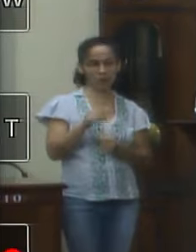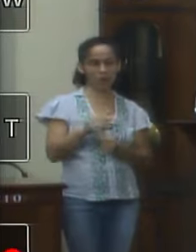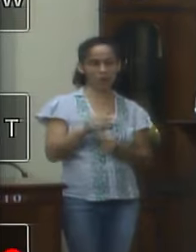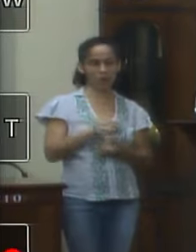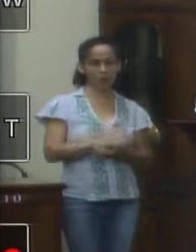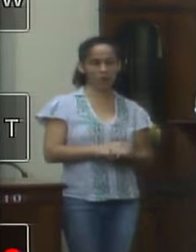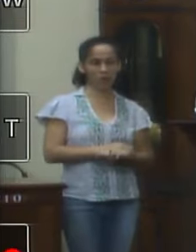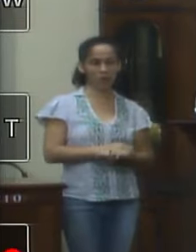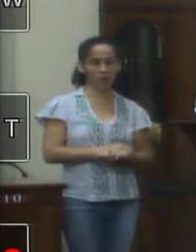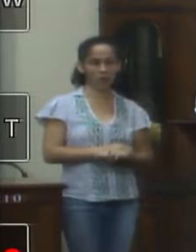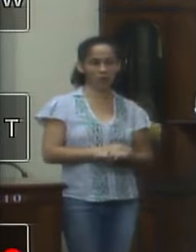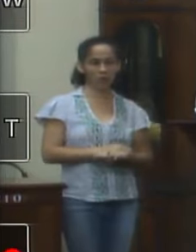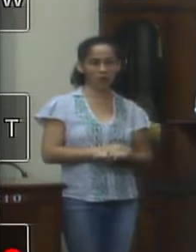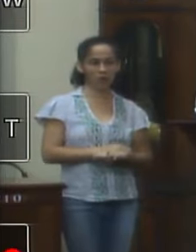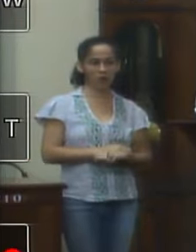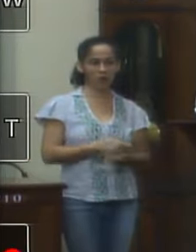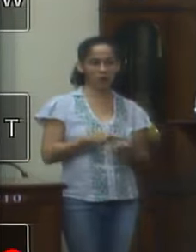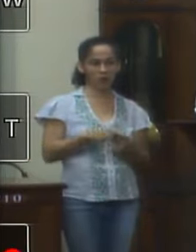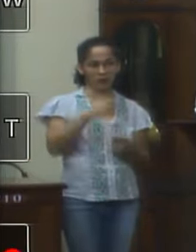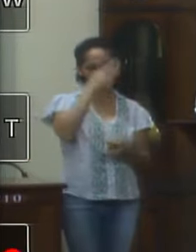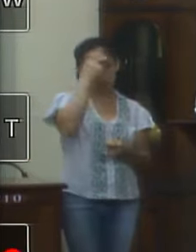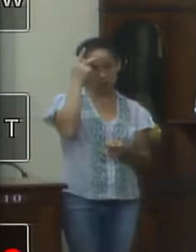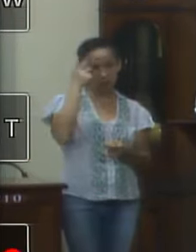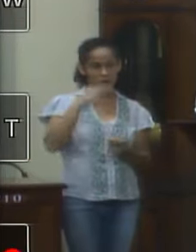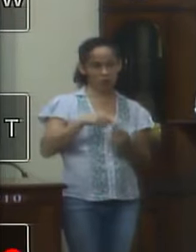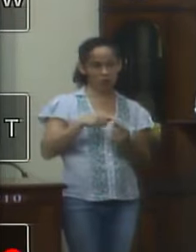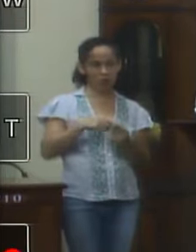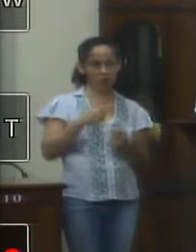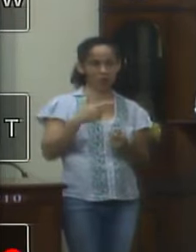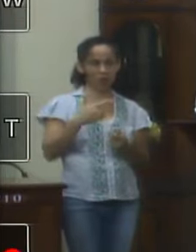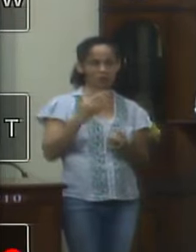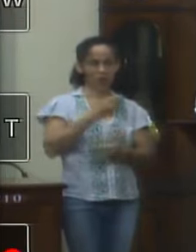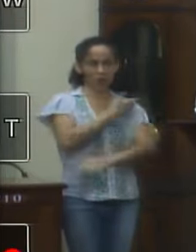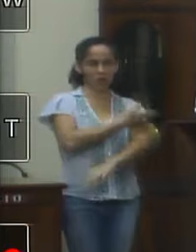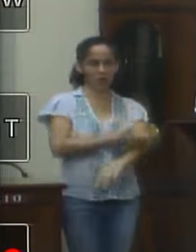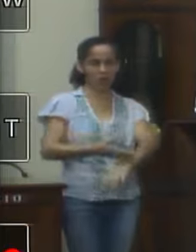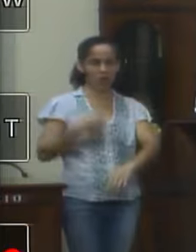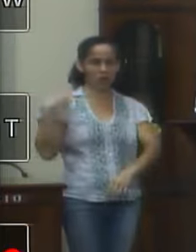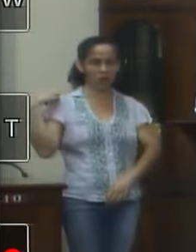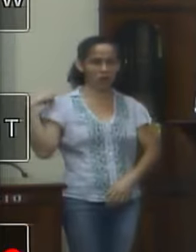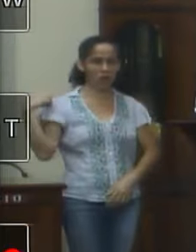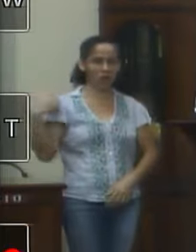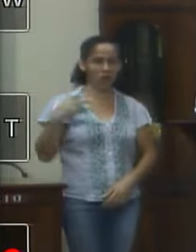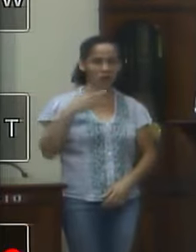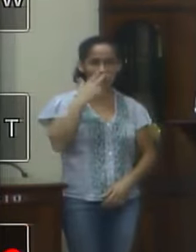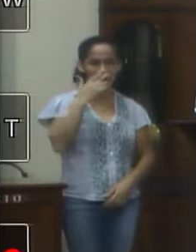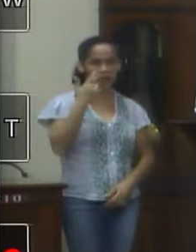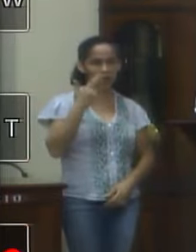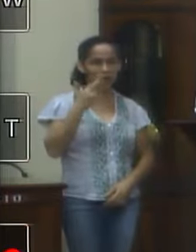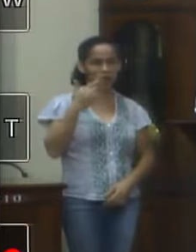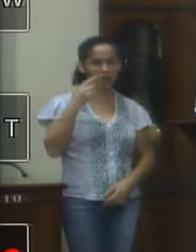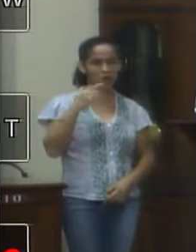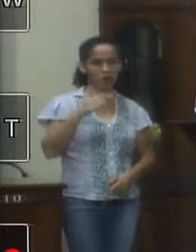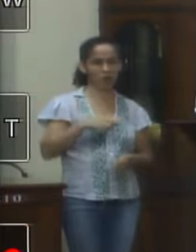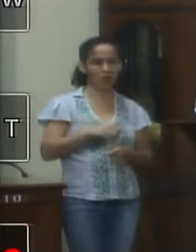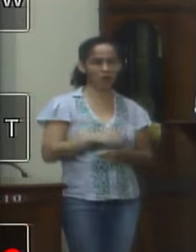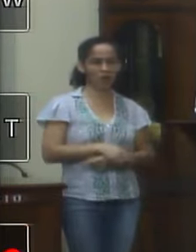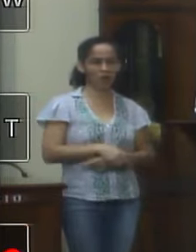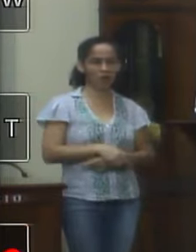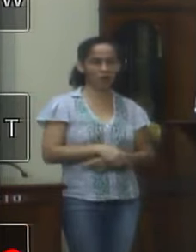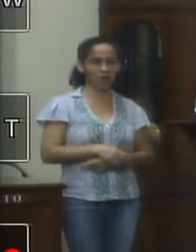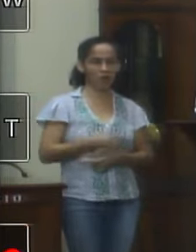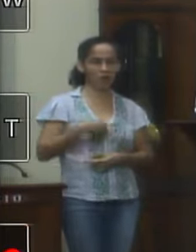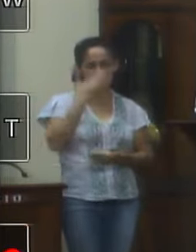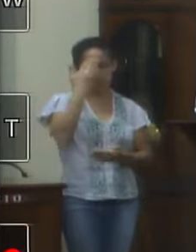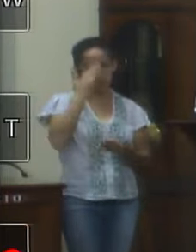as aposentadorias as pessoas que ela maltrata que chegam lá porque ela se acha acima do bem do mal tenho